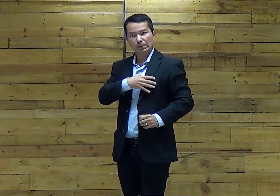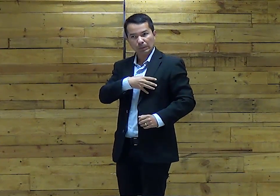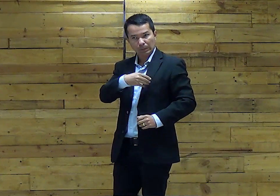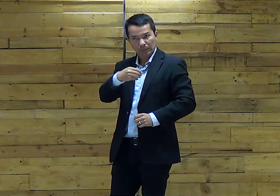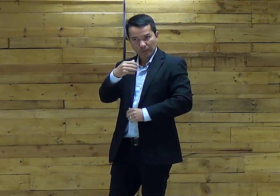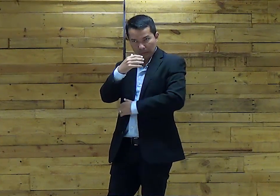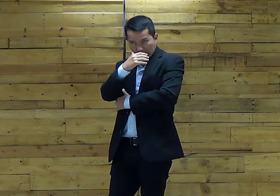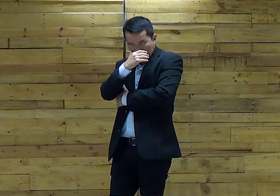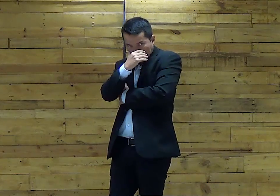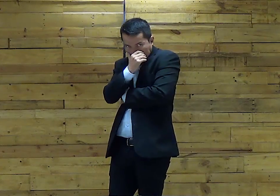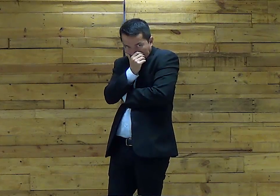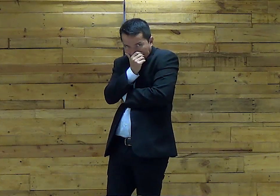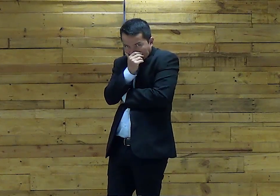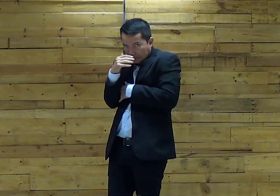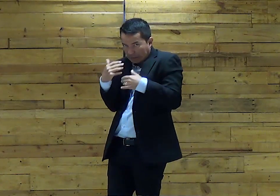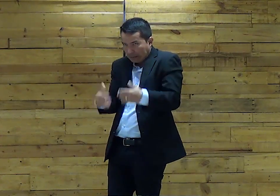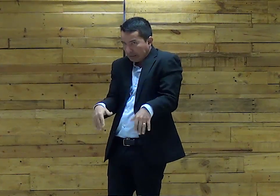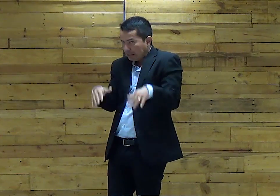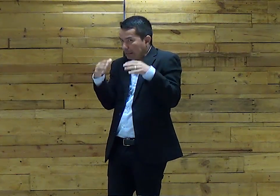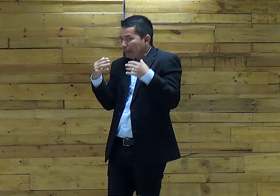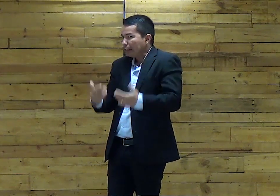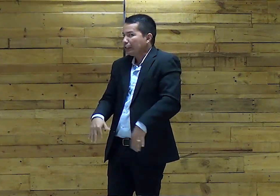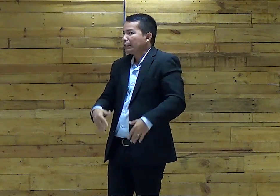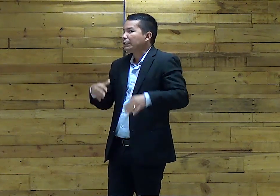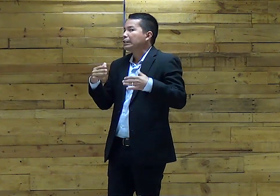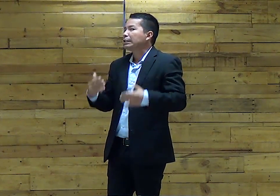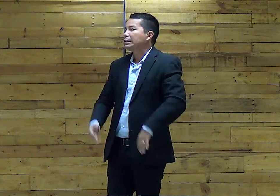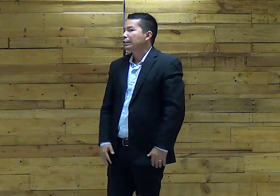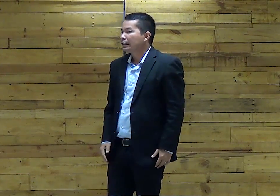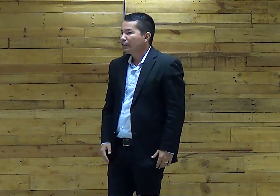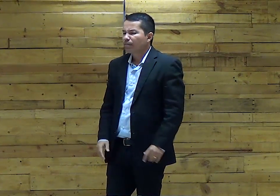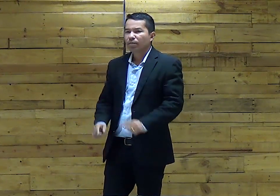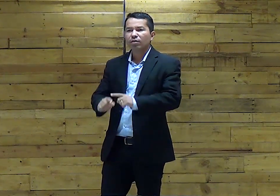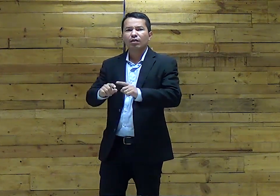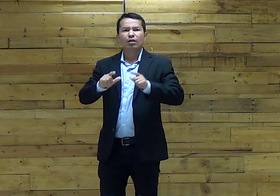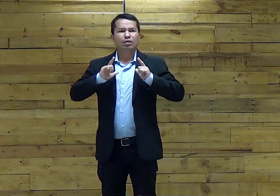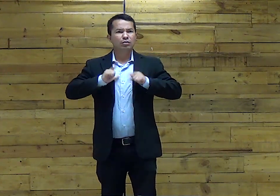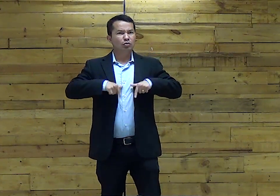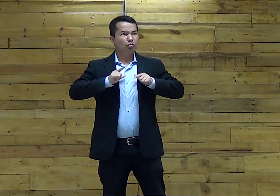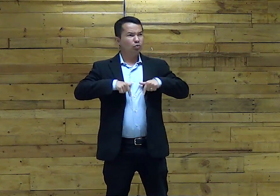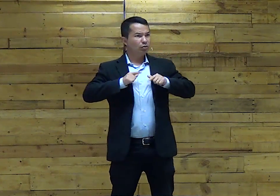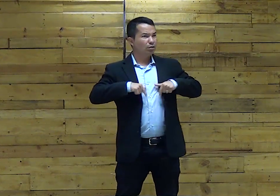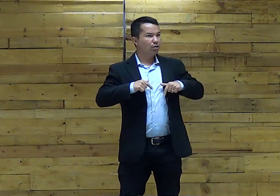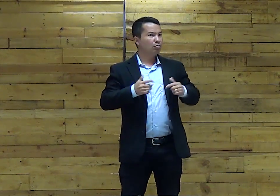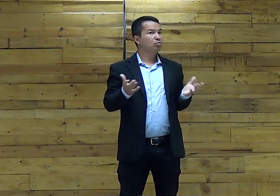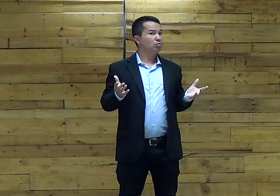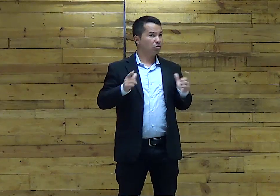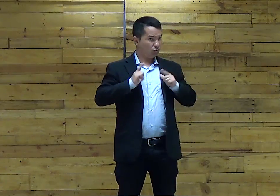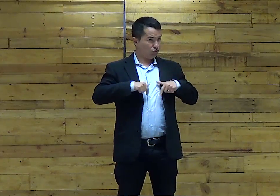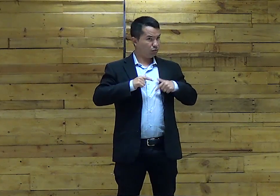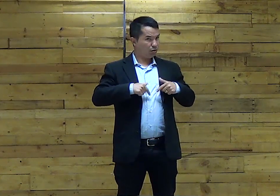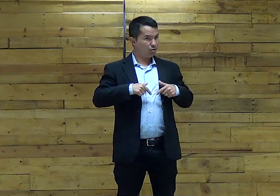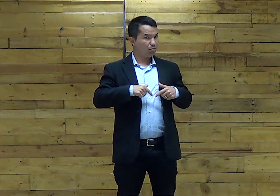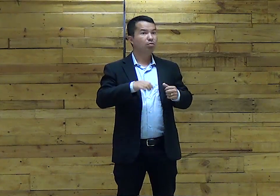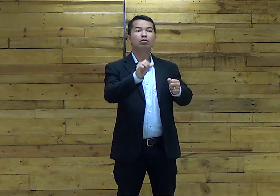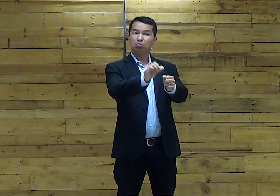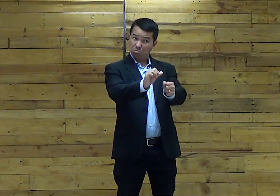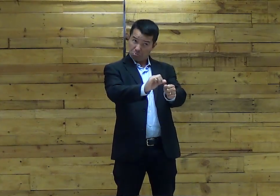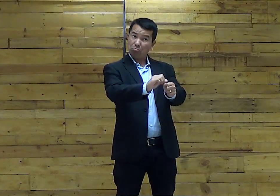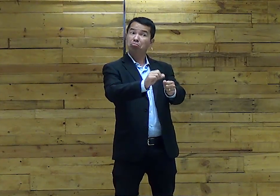homem O primeiro Filho homem Isso é pesado Nem? E o povo de Israel Então Fez